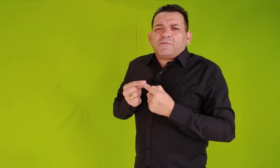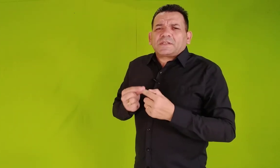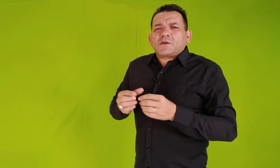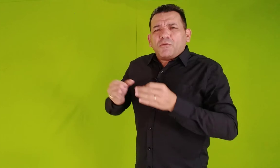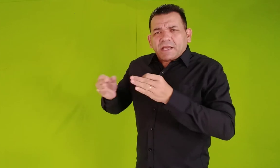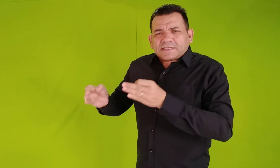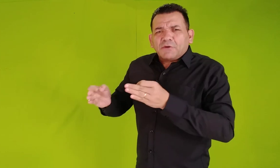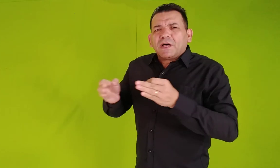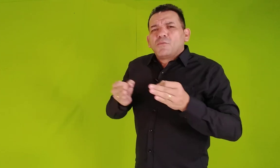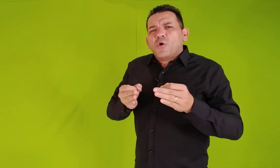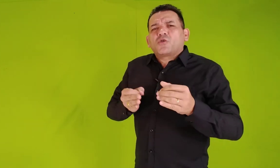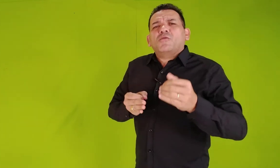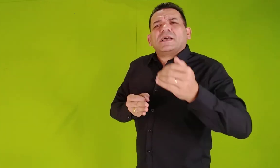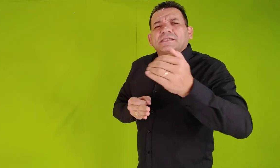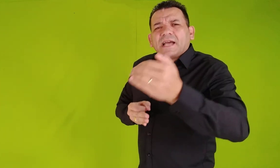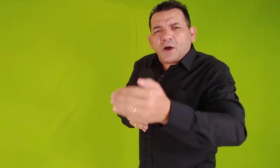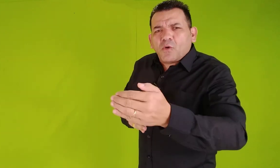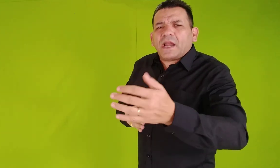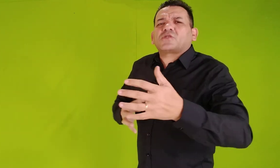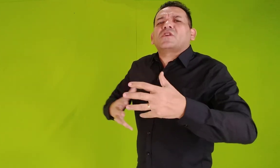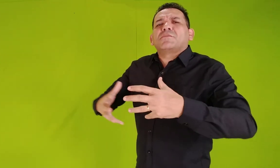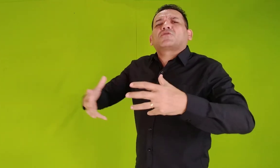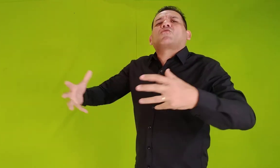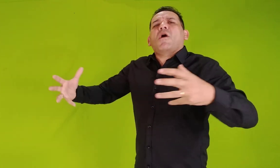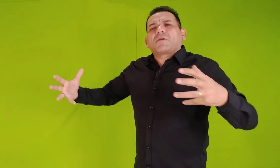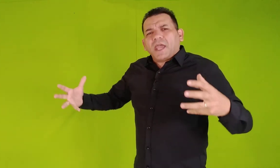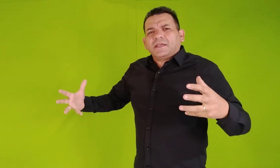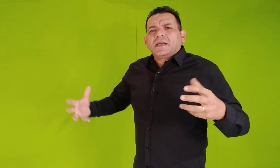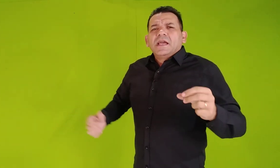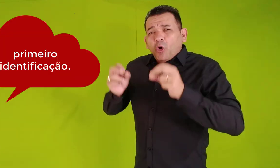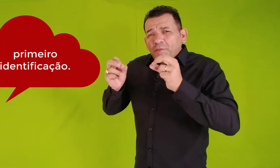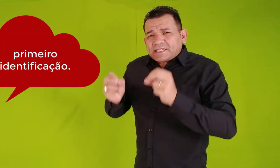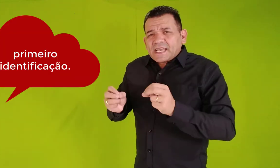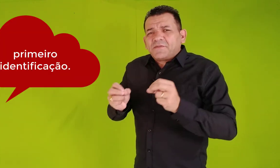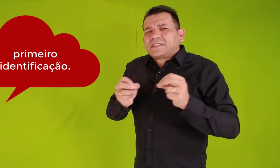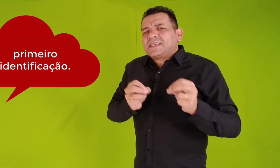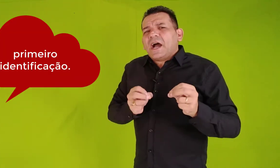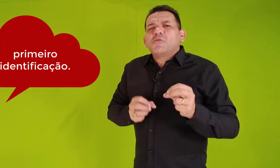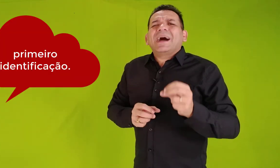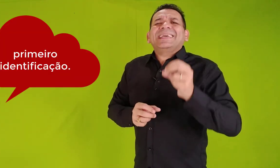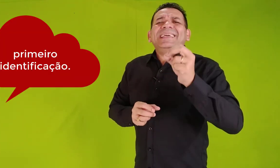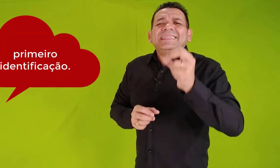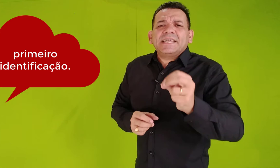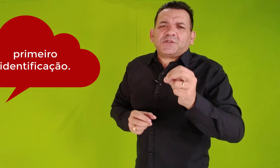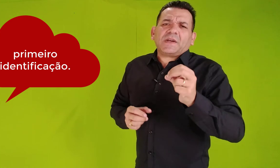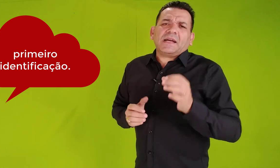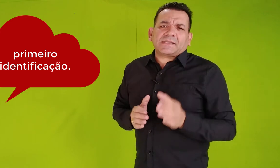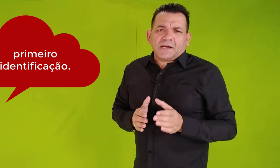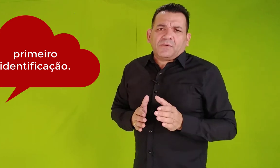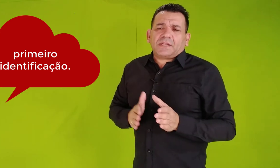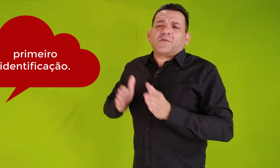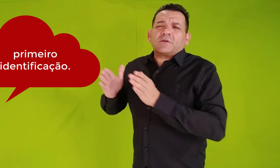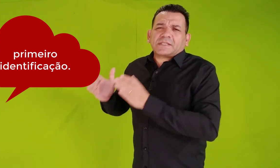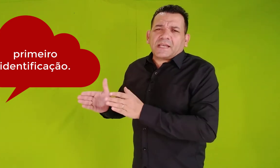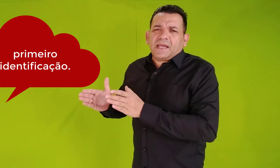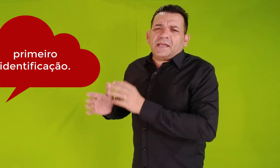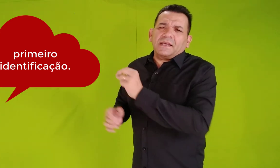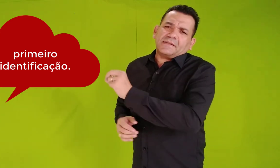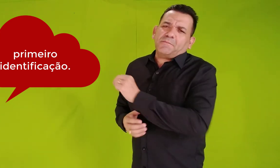você começar um namoro, começar um relacionamento com alguém, observe se há uma identificação entre você e essa